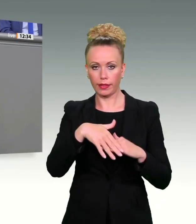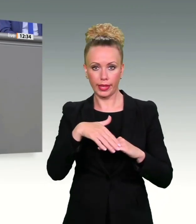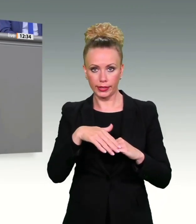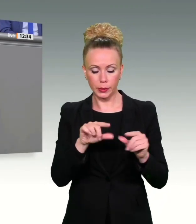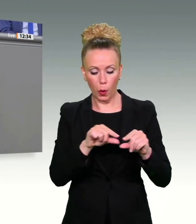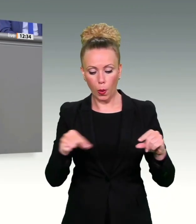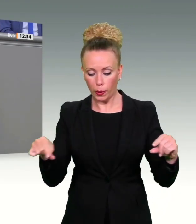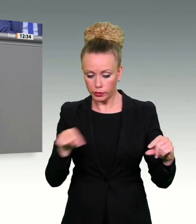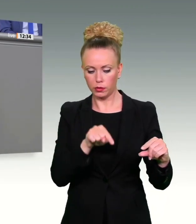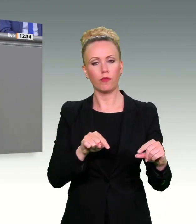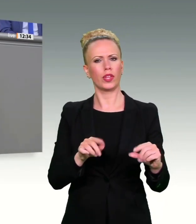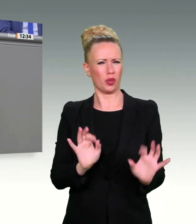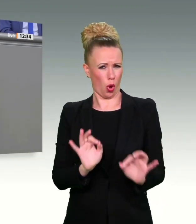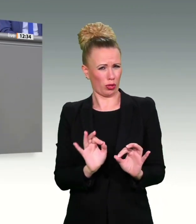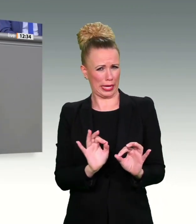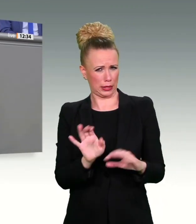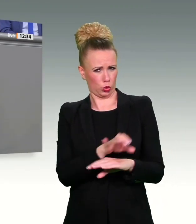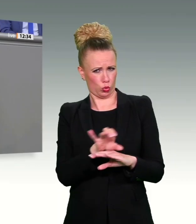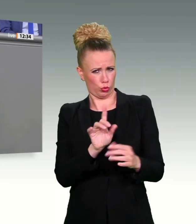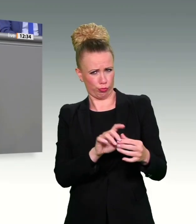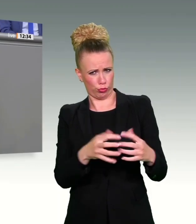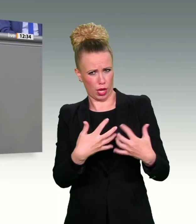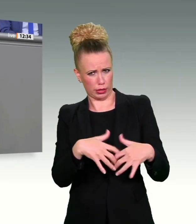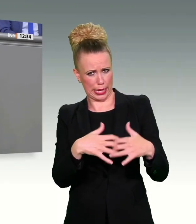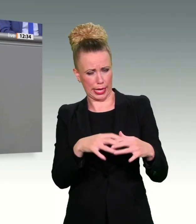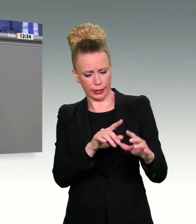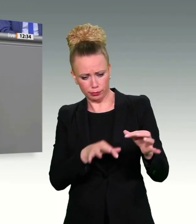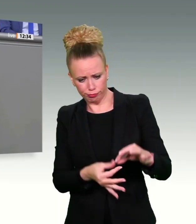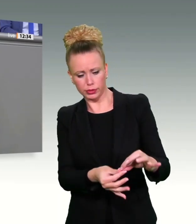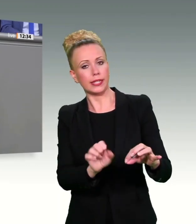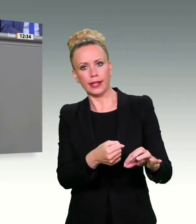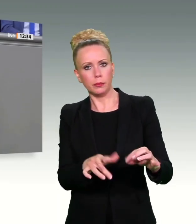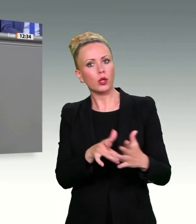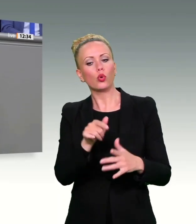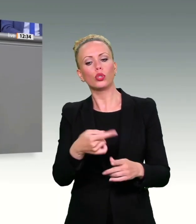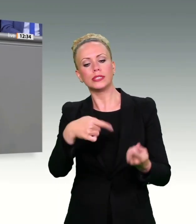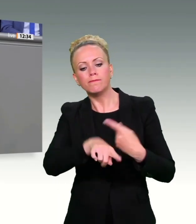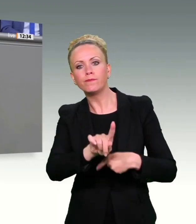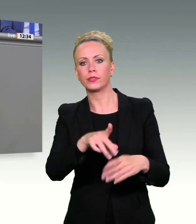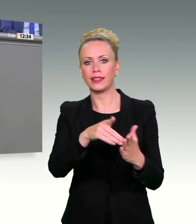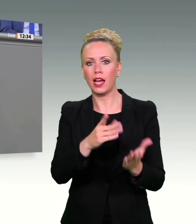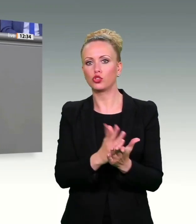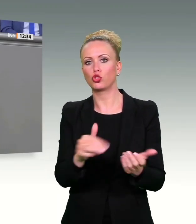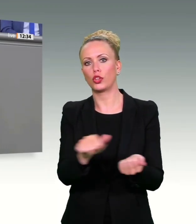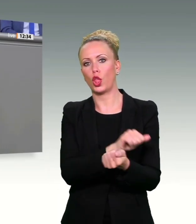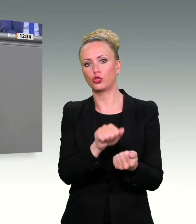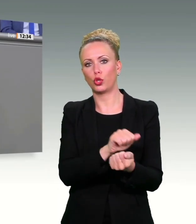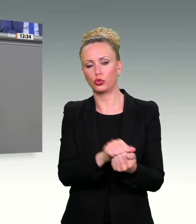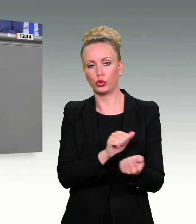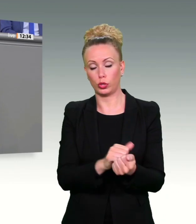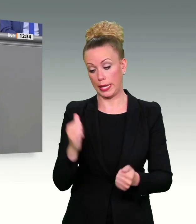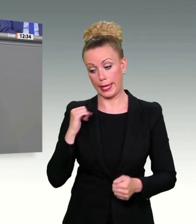konkreten Endgerät nicht mehr zugeordnet werden, weil die Daten bereits gelöscht sind. In den vergangenen fünf Jahren konnten so 19